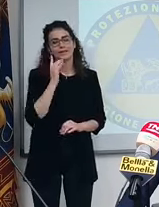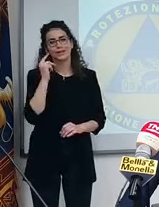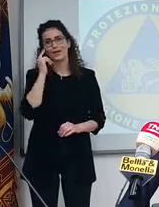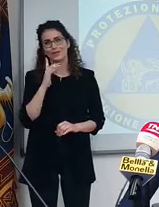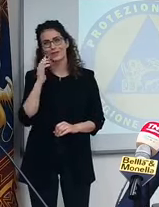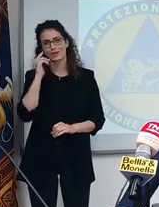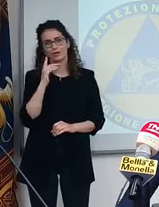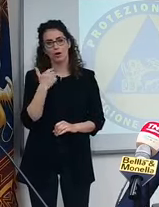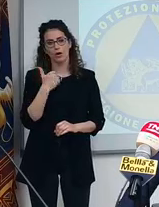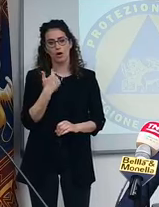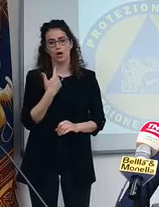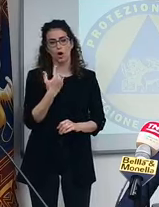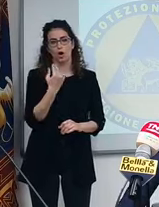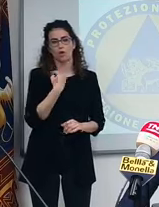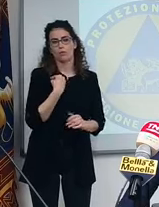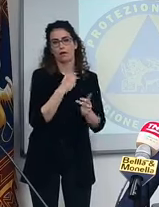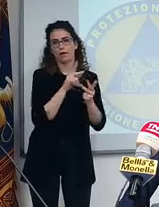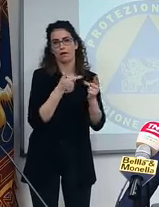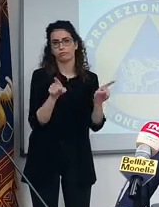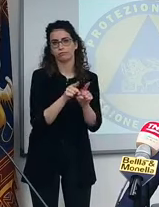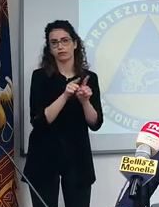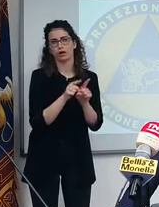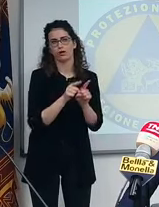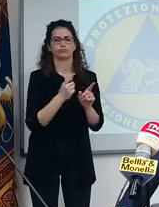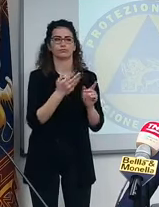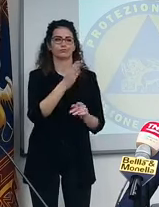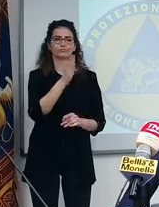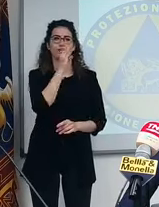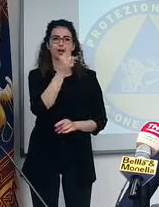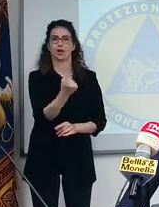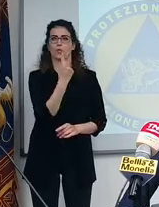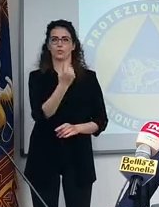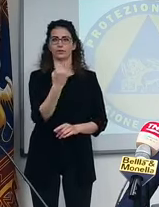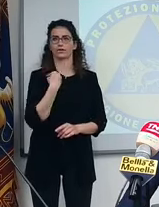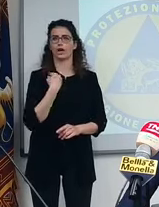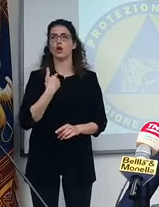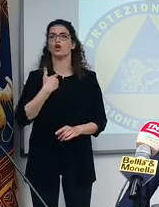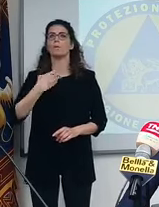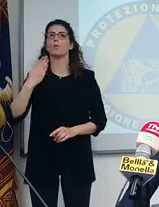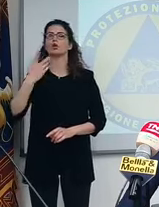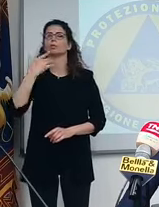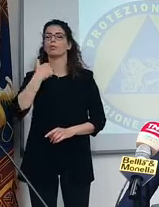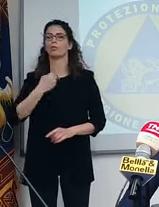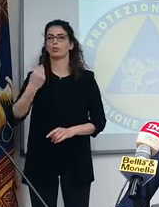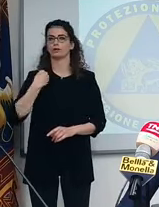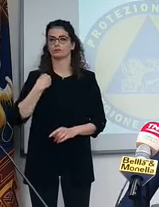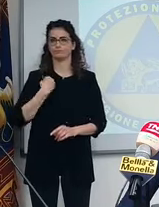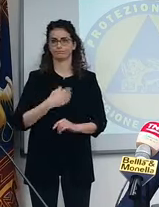so. Invece fanno tre uguali, ne fai una e così la risolviamo. C'è Bonet che ha chiesto di parlare.